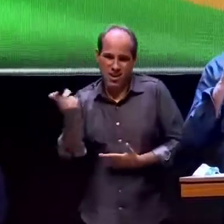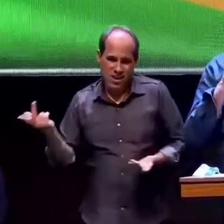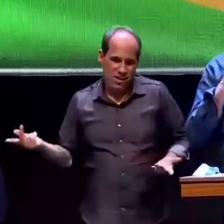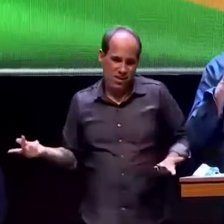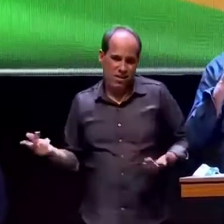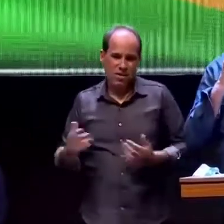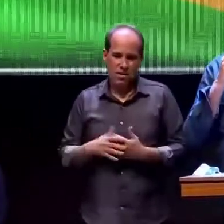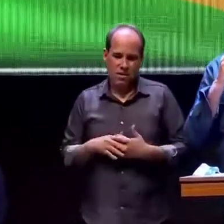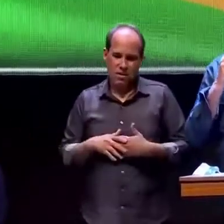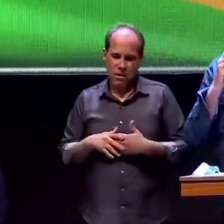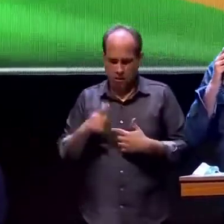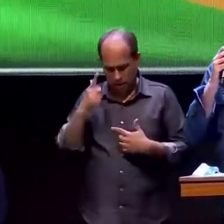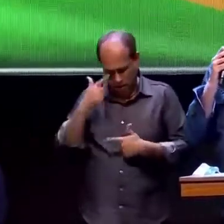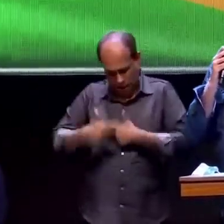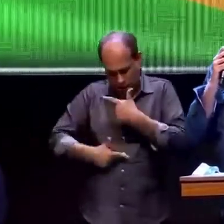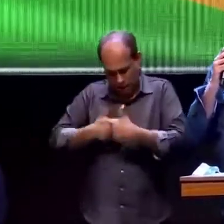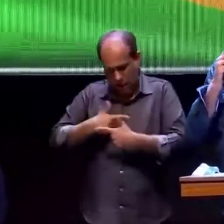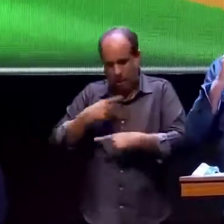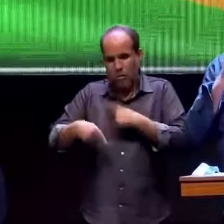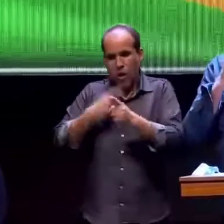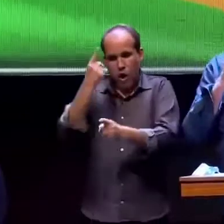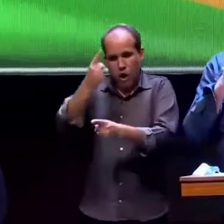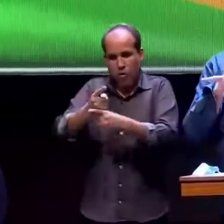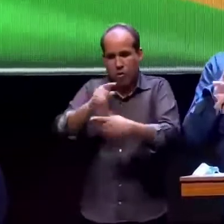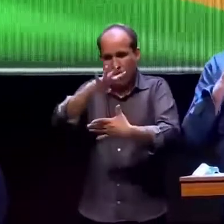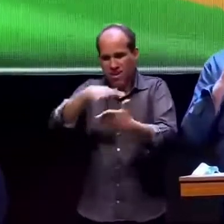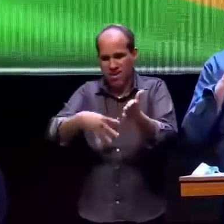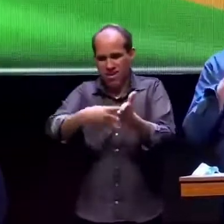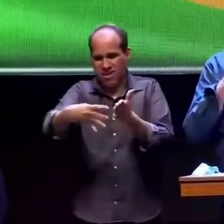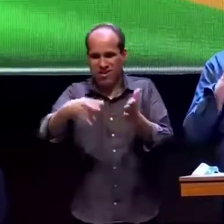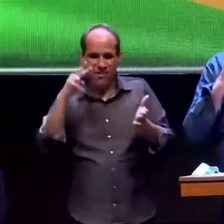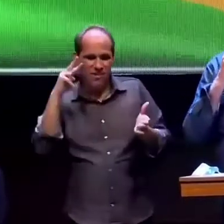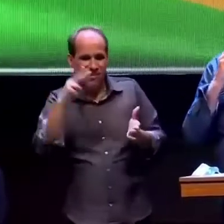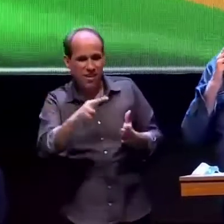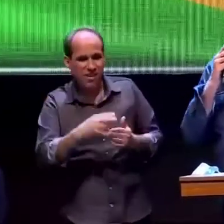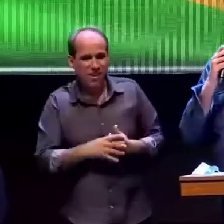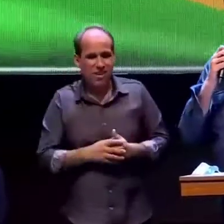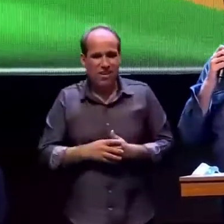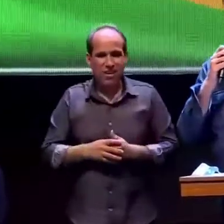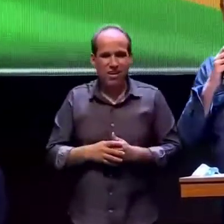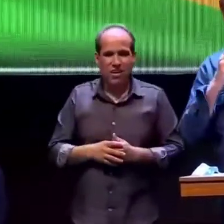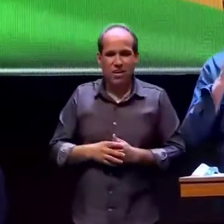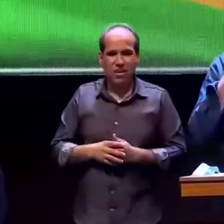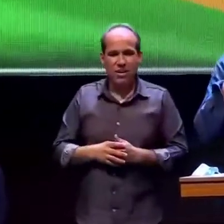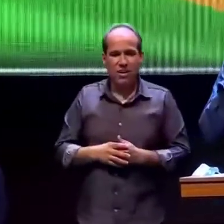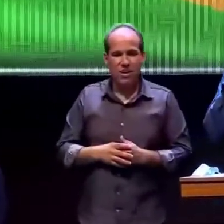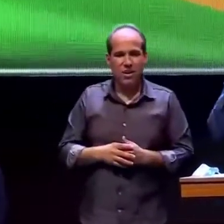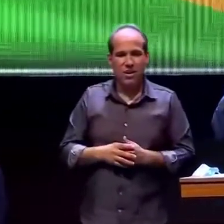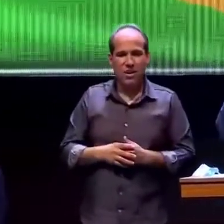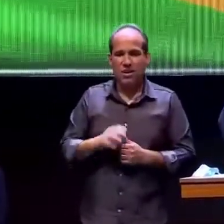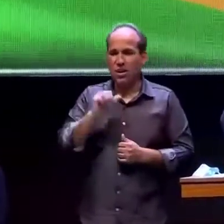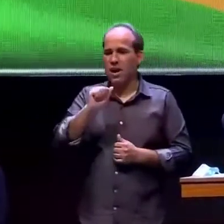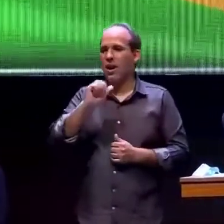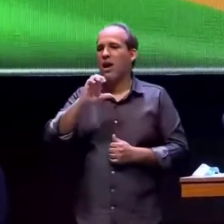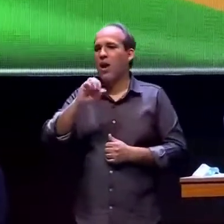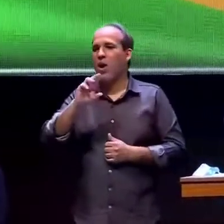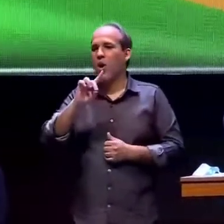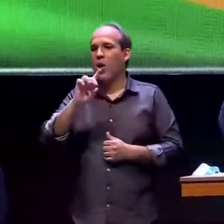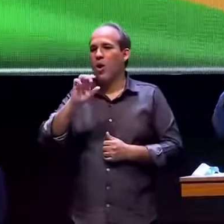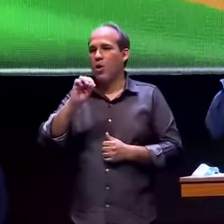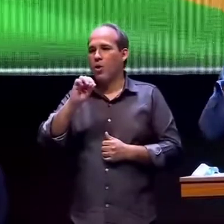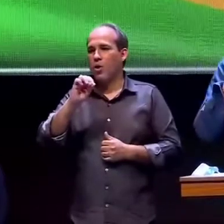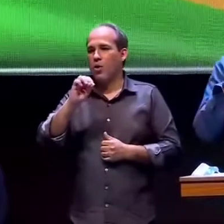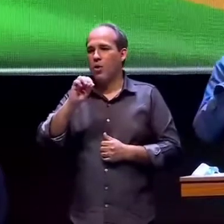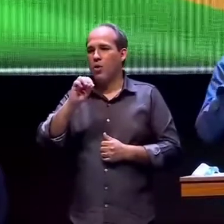trabalhei em cima daquilo e apareceu uma tabela eu só me equivoquei no dia que eu troquei acordo por tabela mas